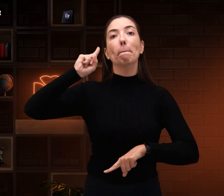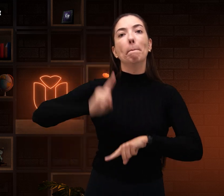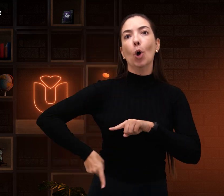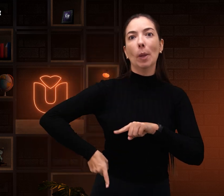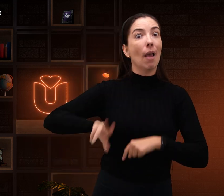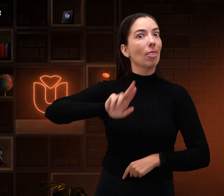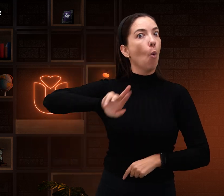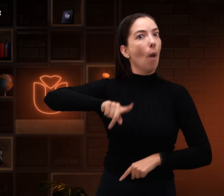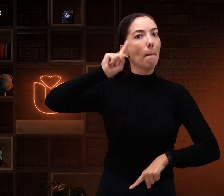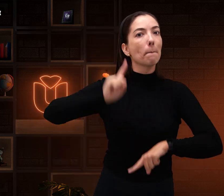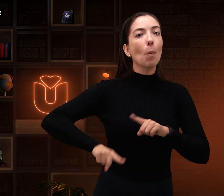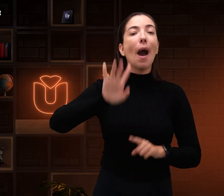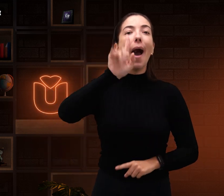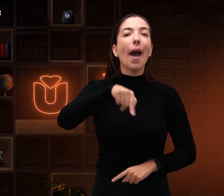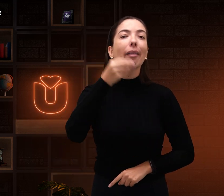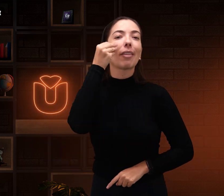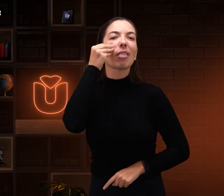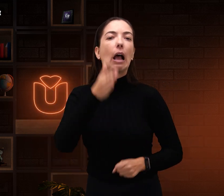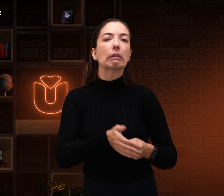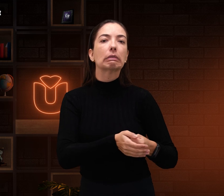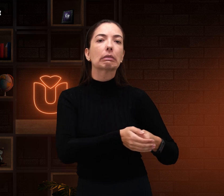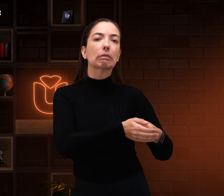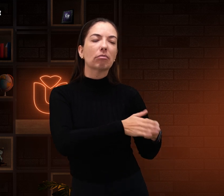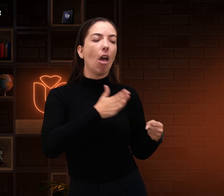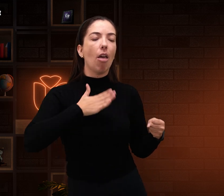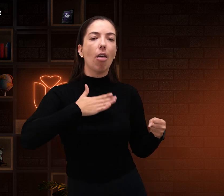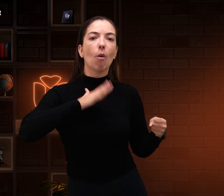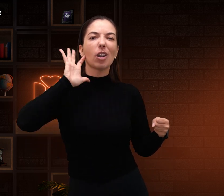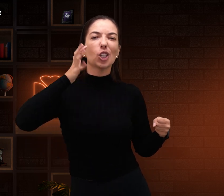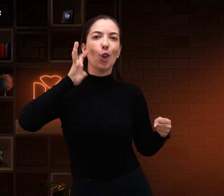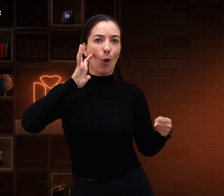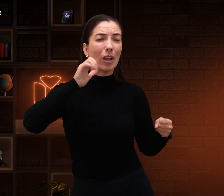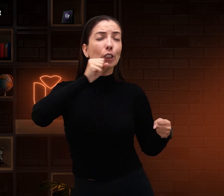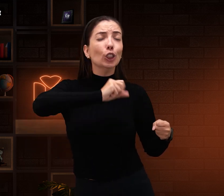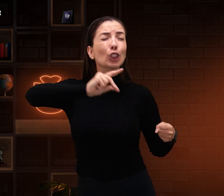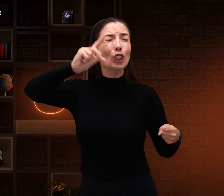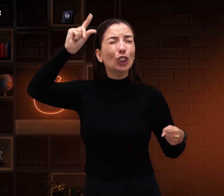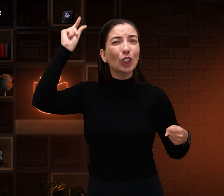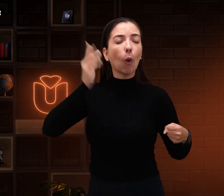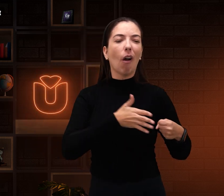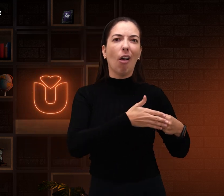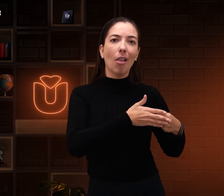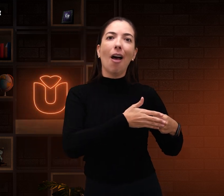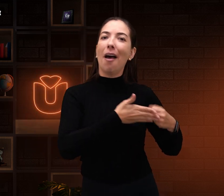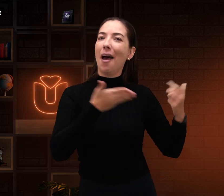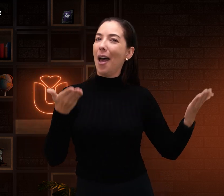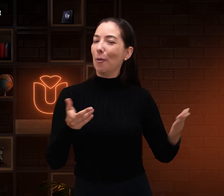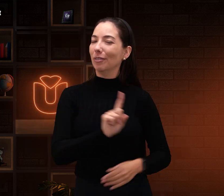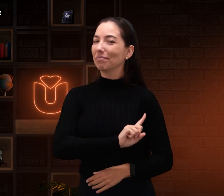incapazes. Mas era proibido isso, até que aconteceu o seguinte. Nas nossas lutas,